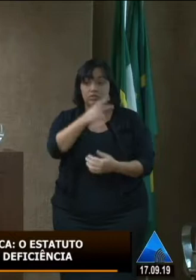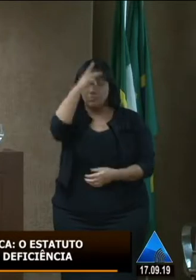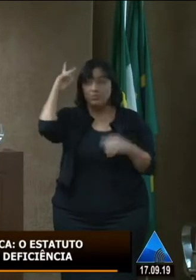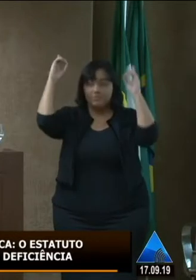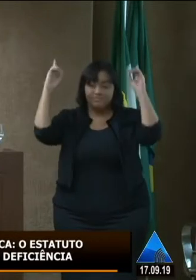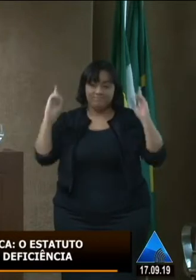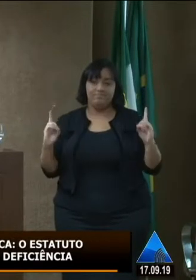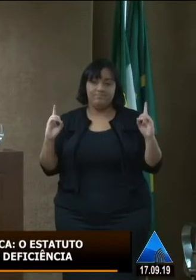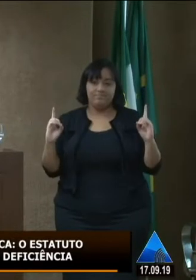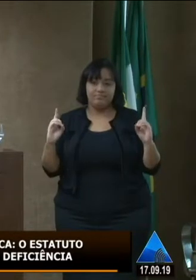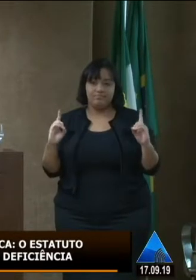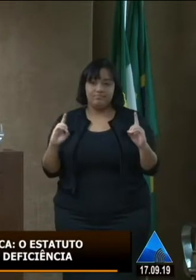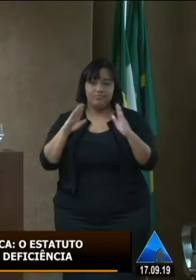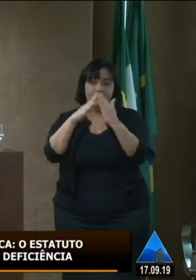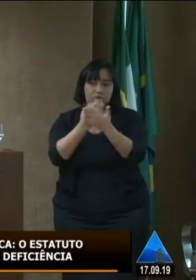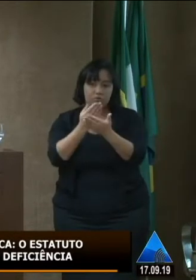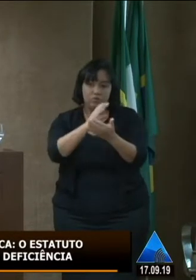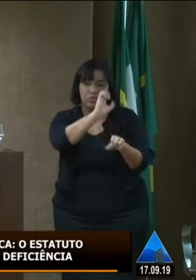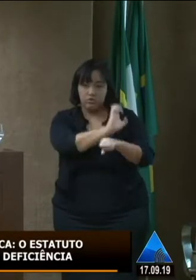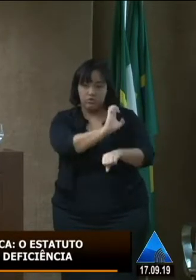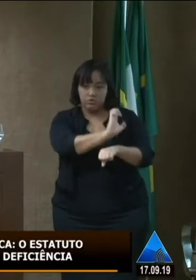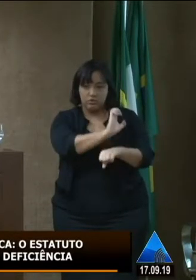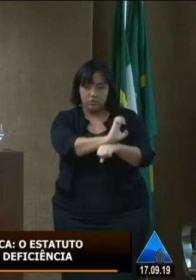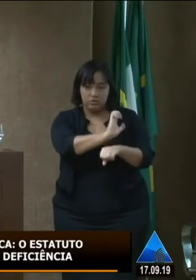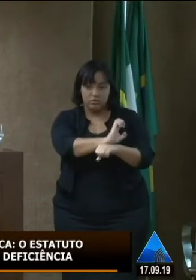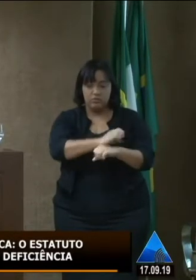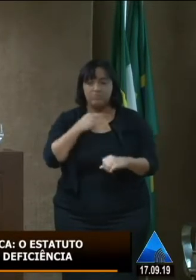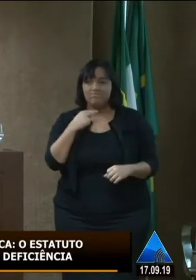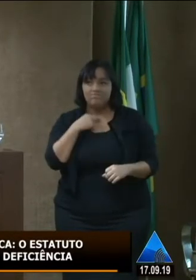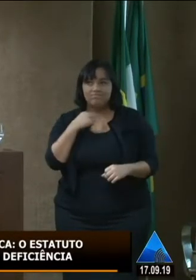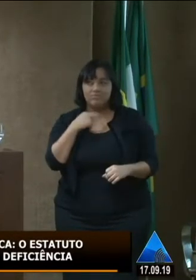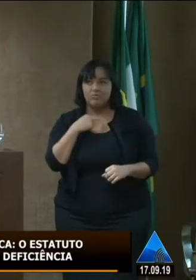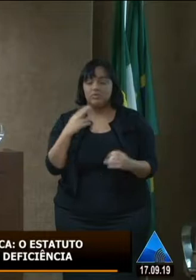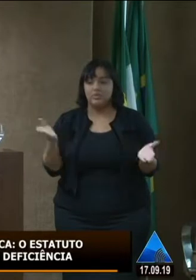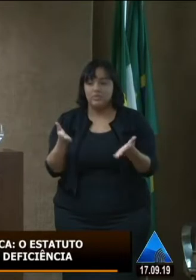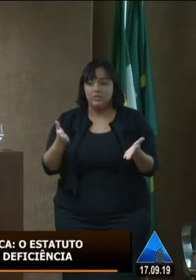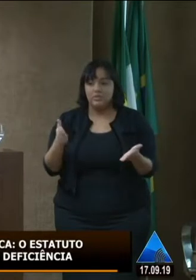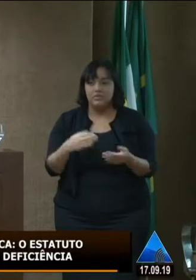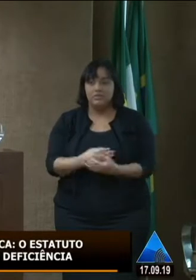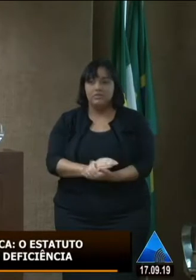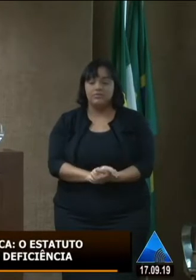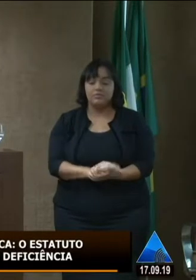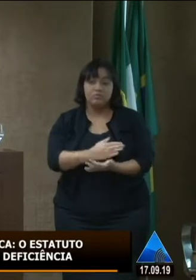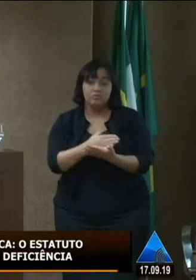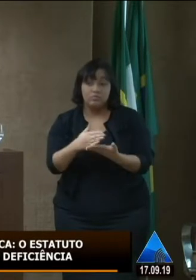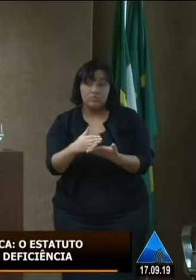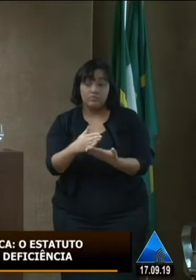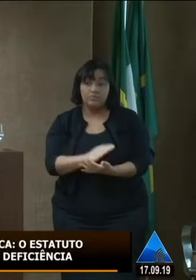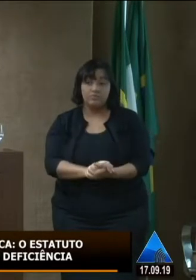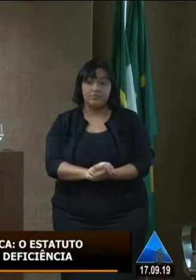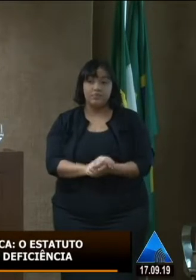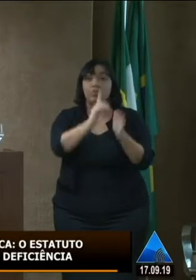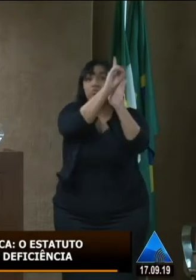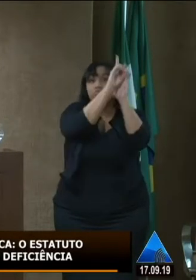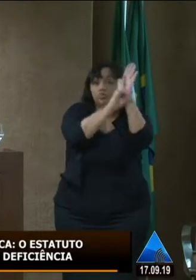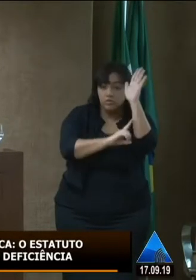escolar estadual não temos como assegurar um processo educacional que assegure o que é de direito